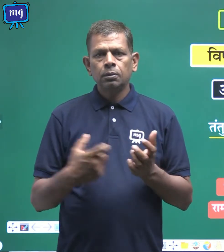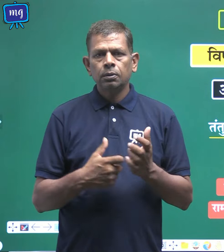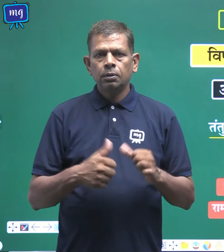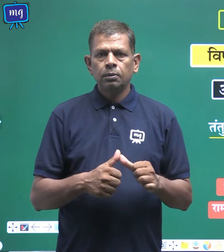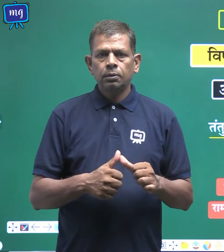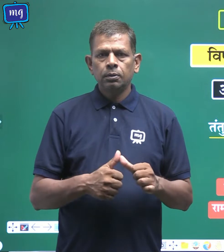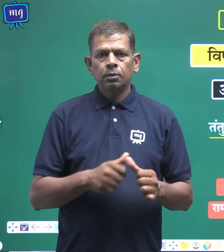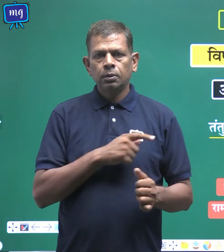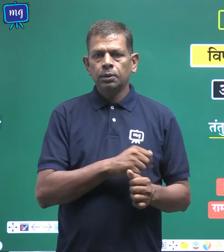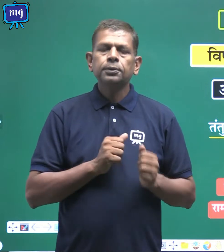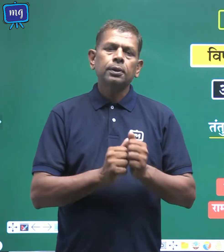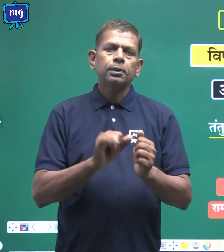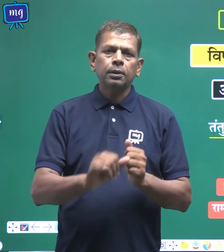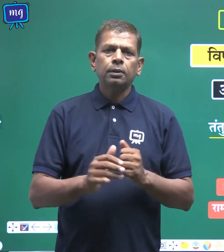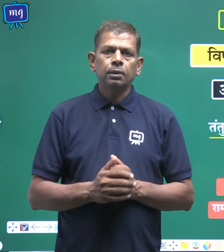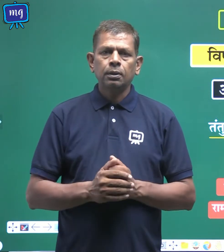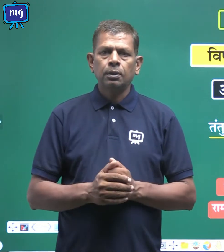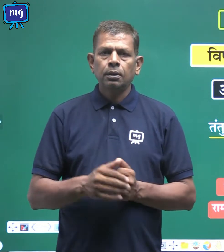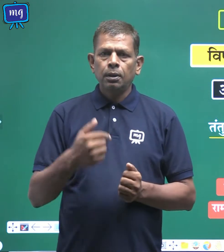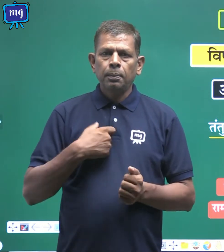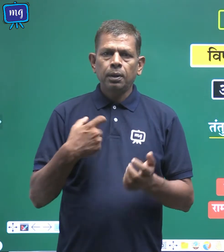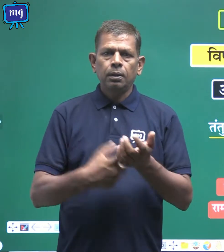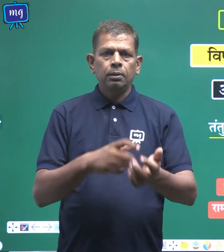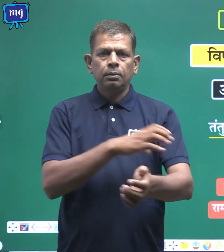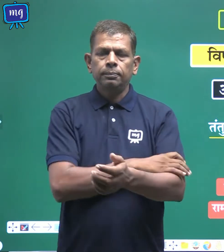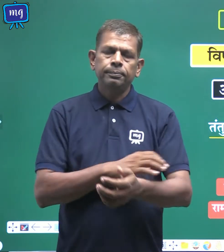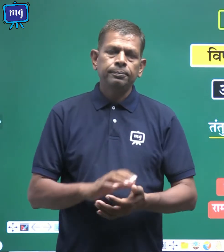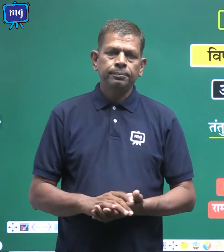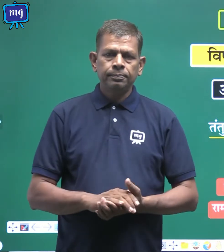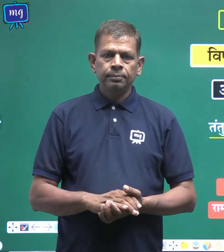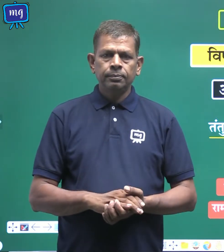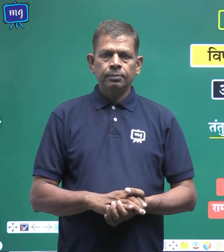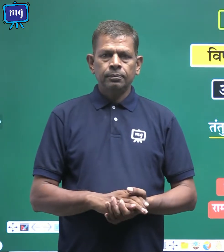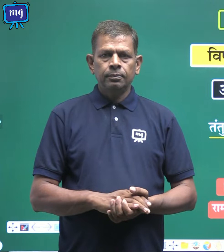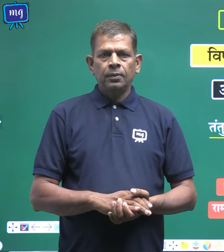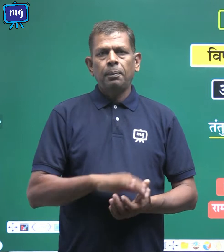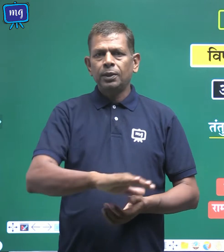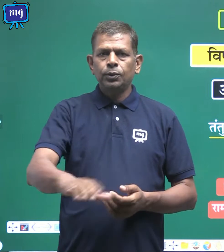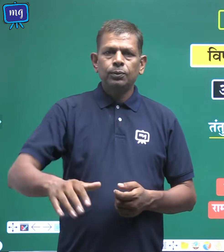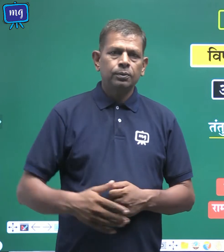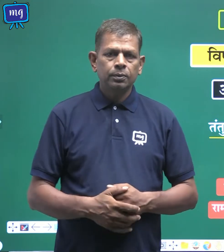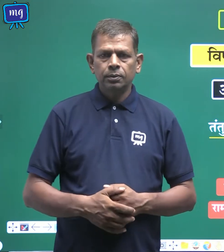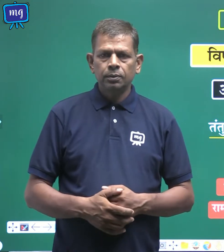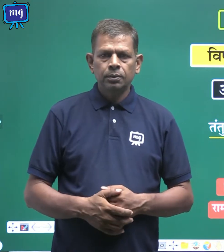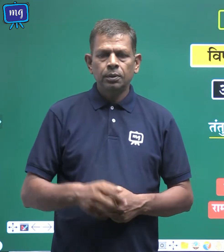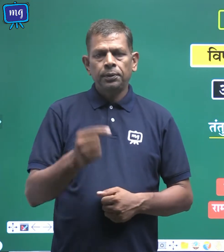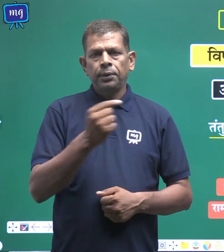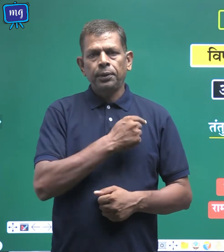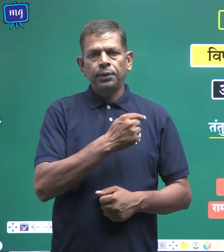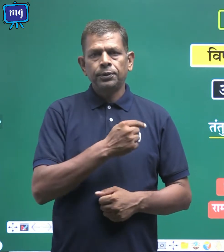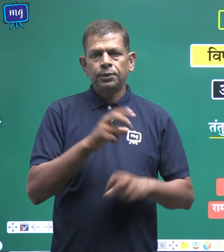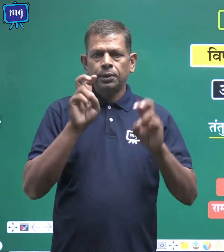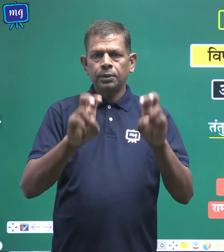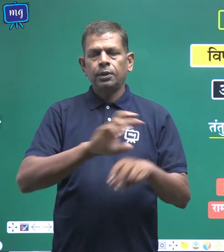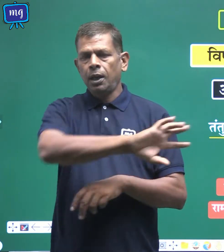और मेरे साथ हैं रामशुरुप कुमार बच्चो इस अध्याय में